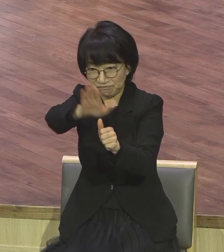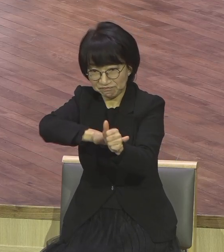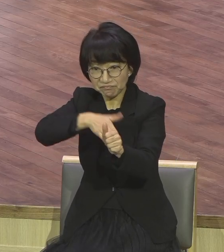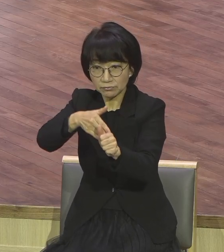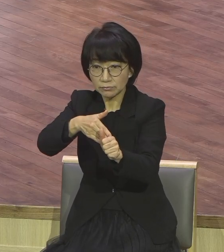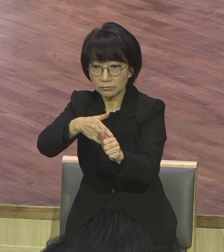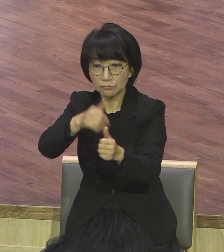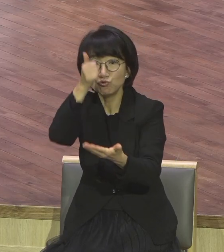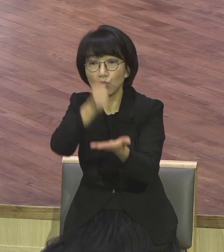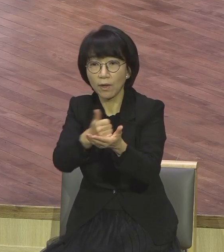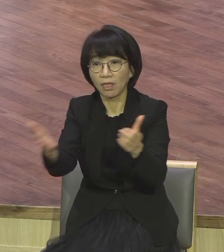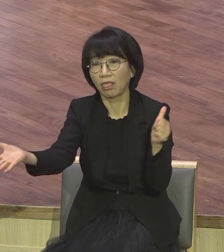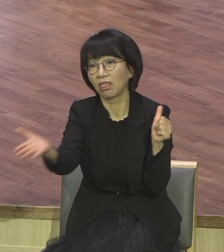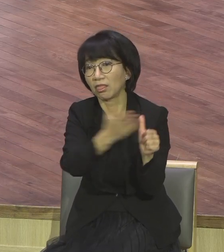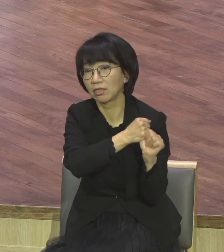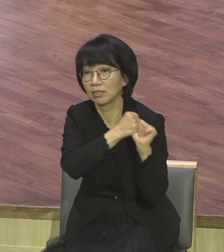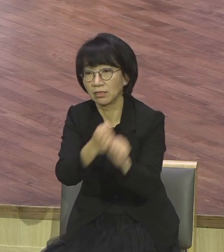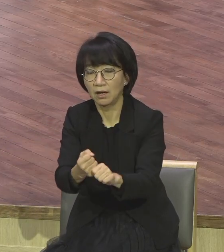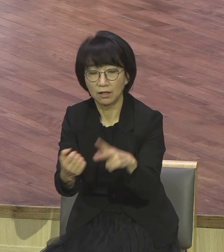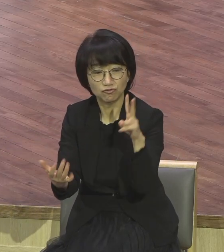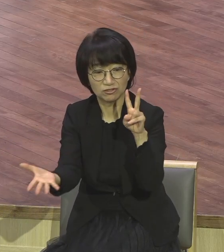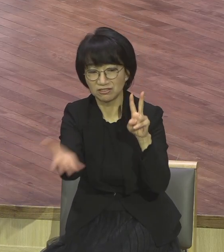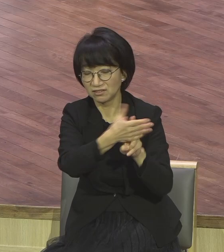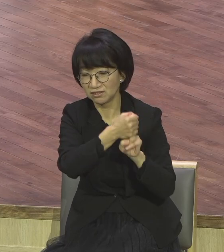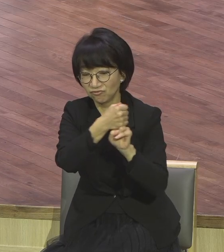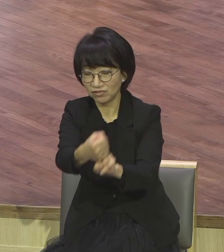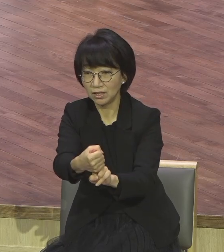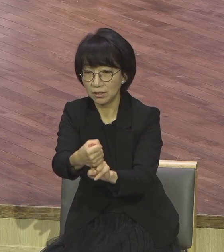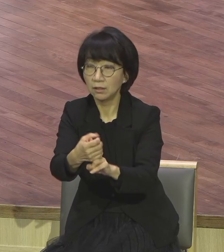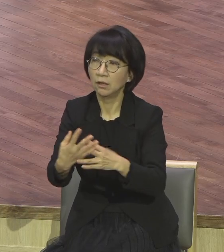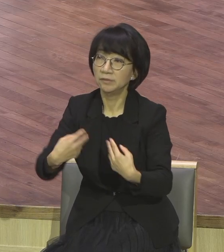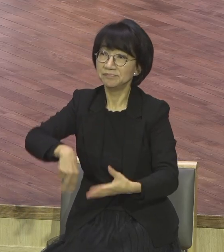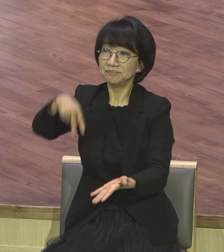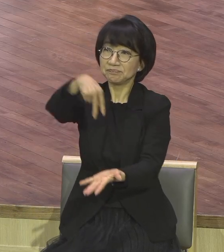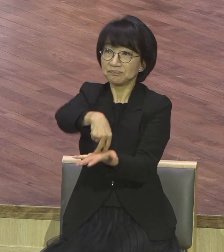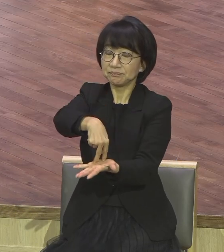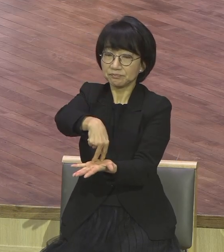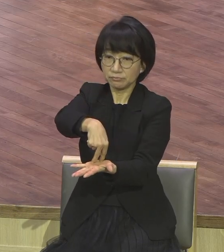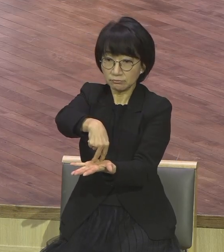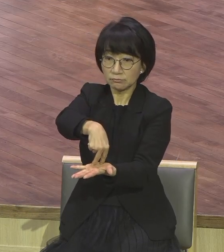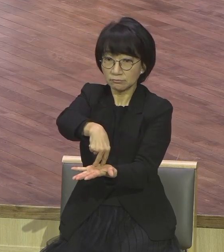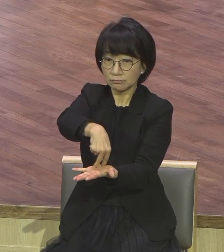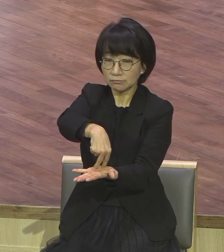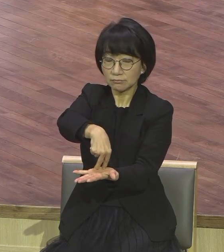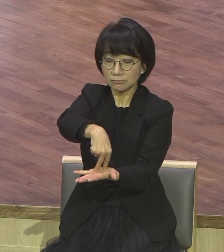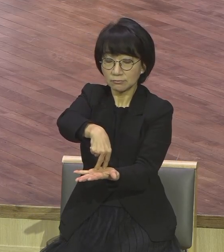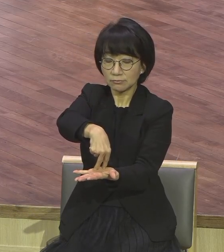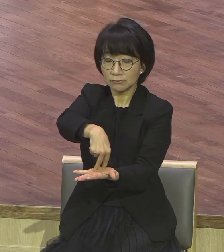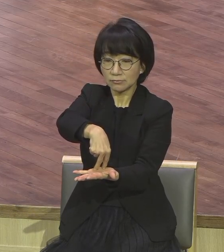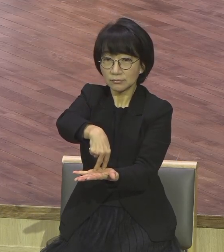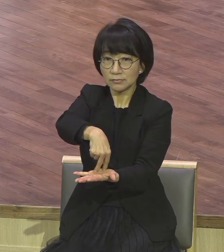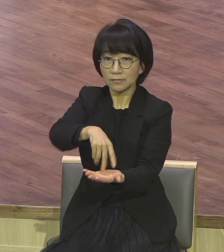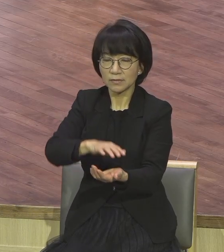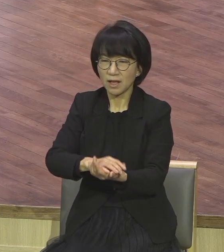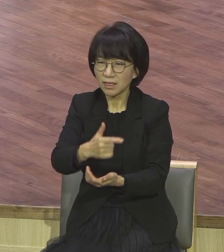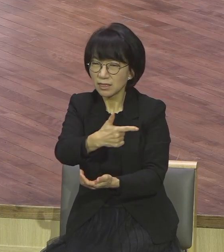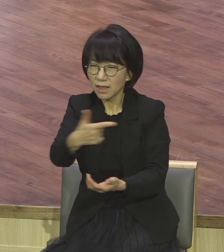베드로 요한이 잡혀갔어요 거기 섰습니다 그 앞에 대제상 스위관